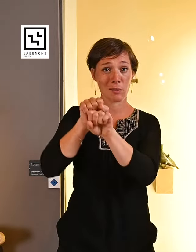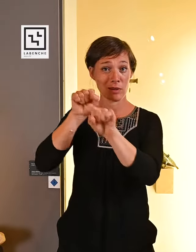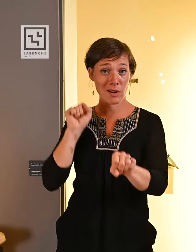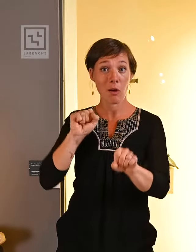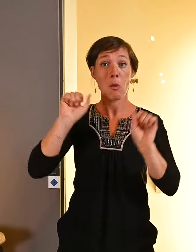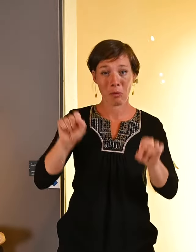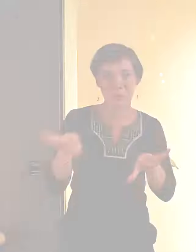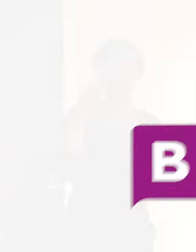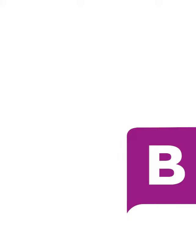musée